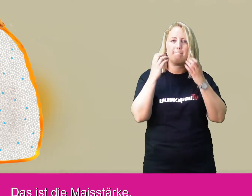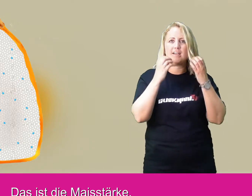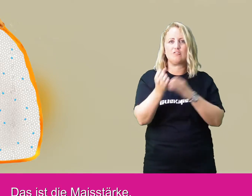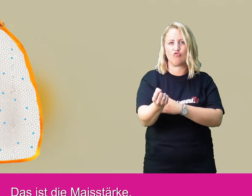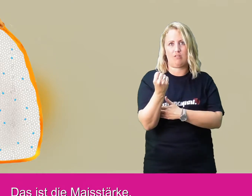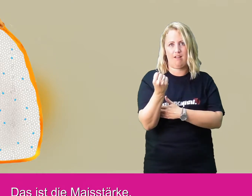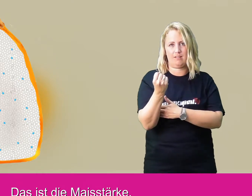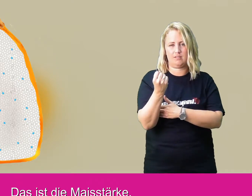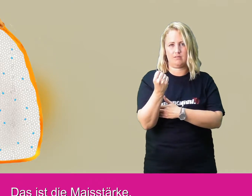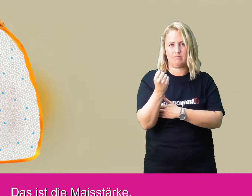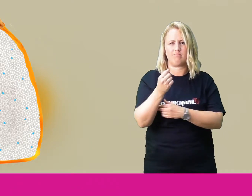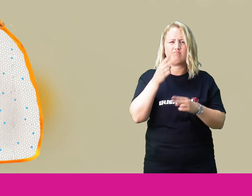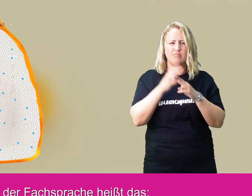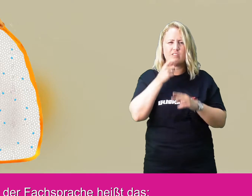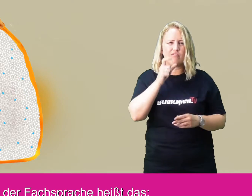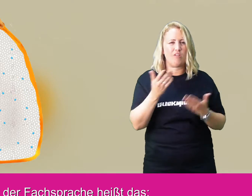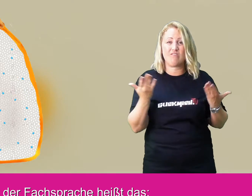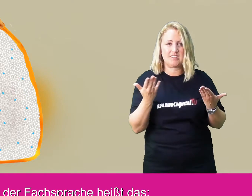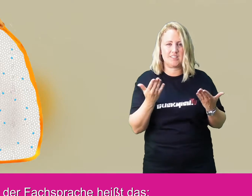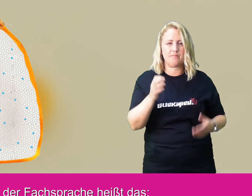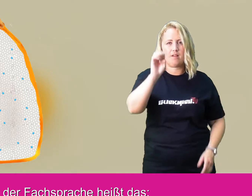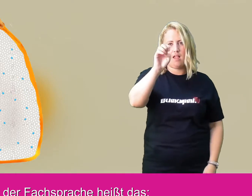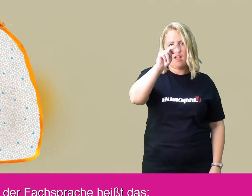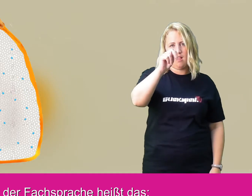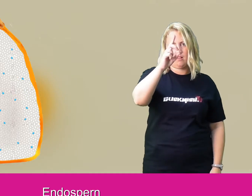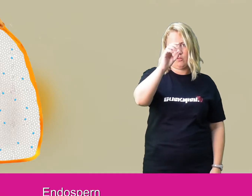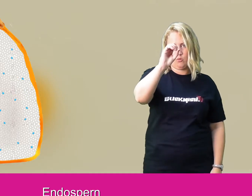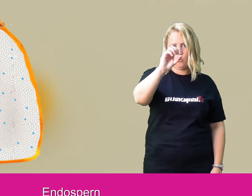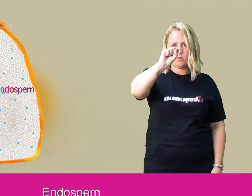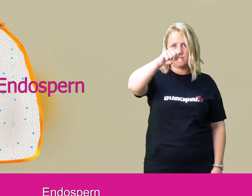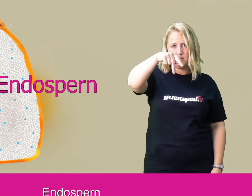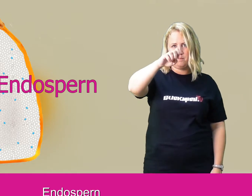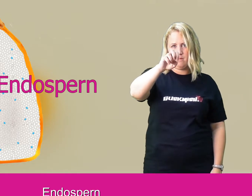Maisstärke. In der Fachsprache heißt das Endospern.